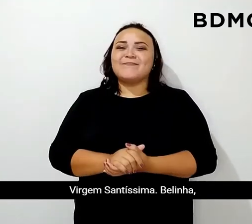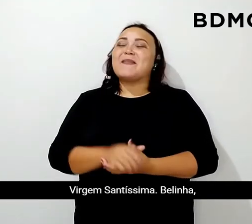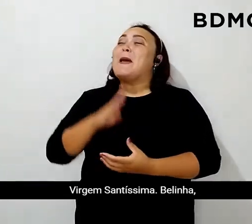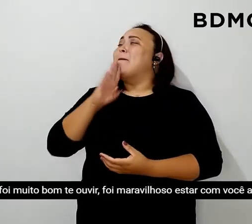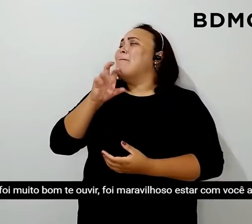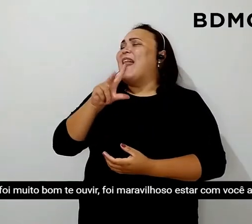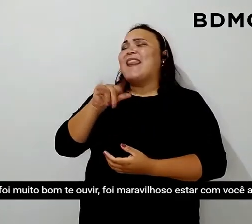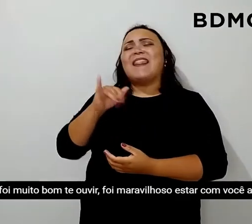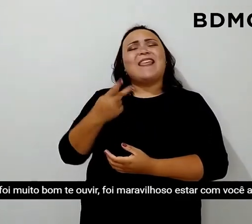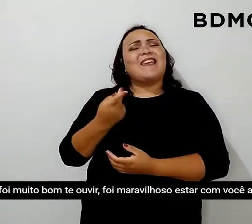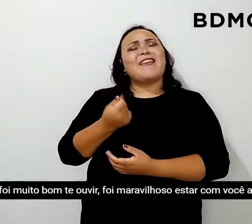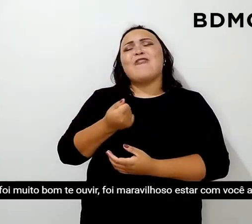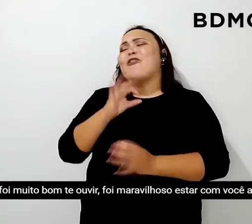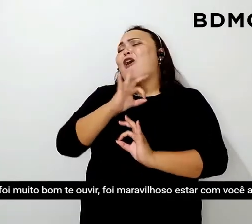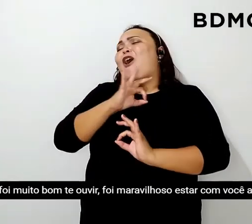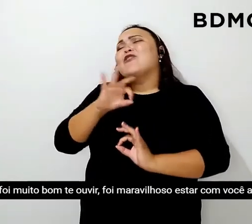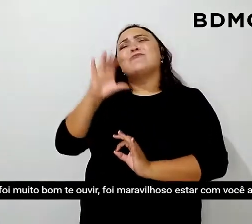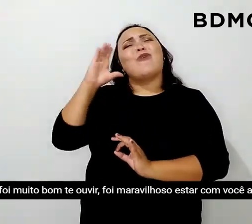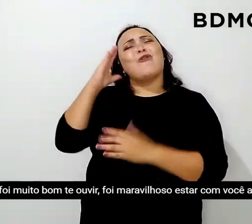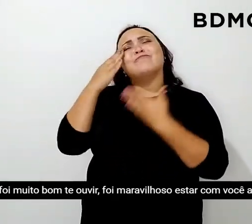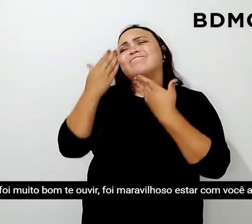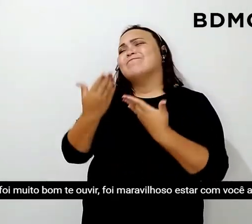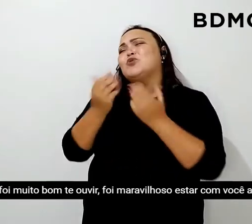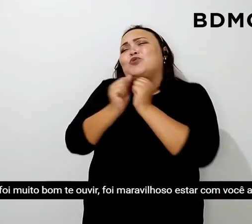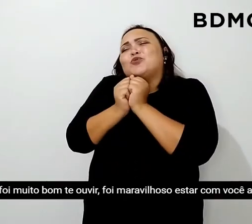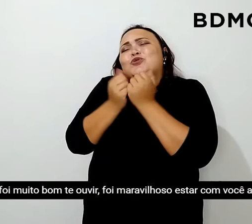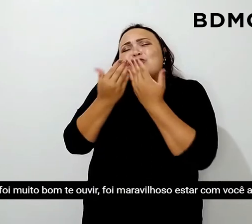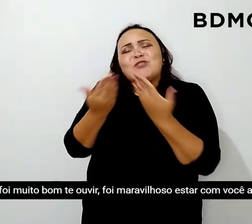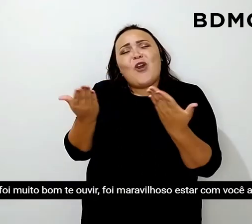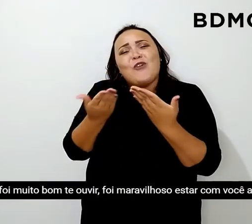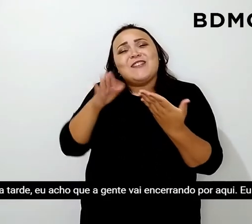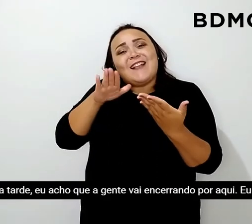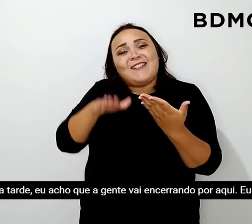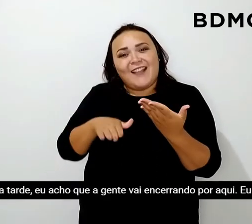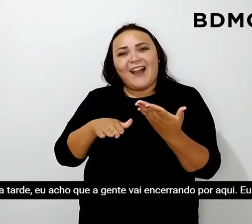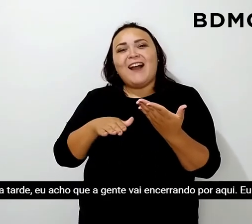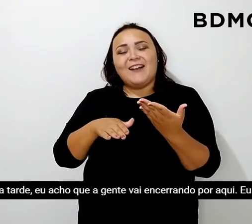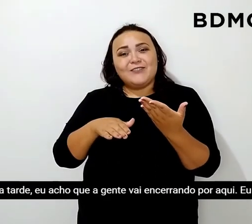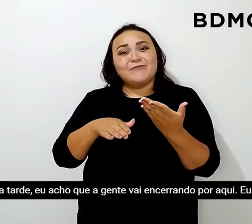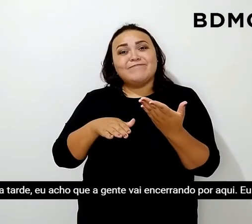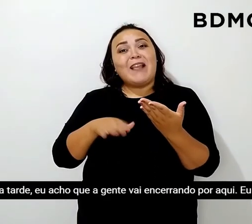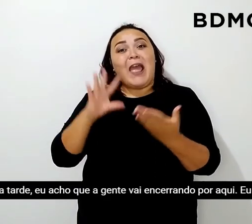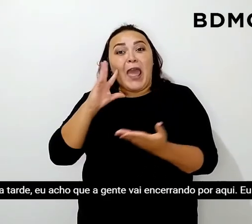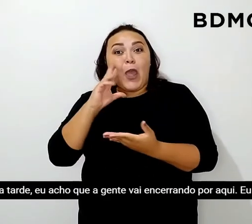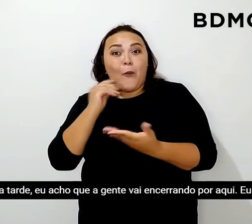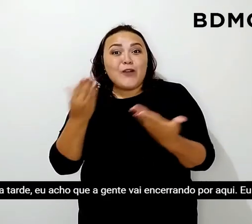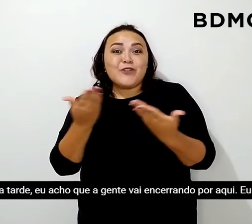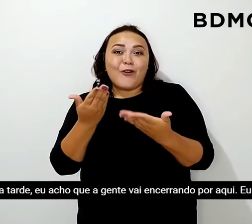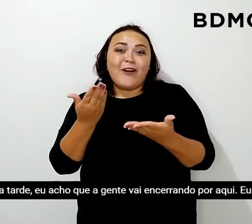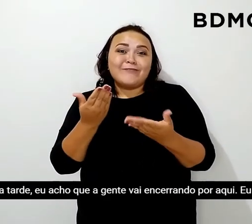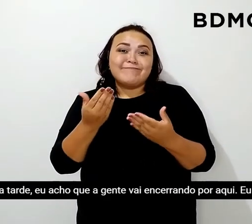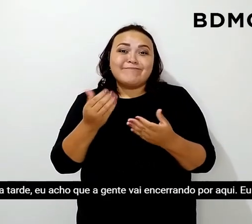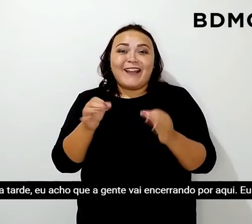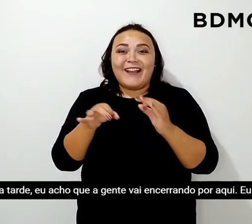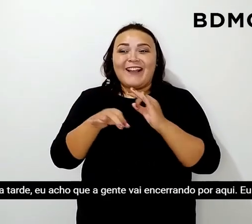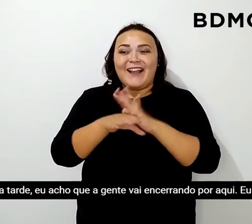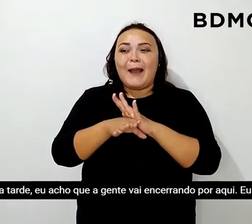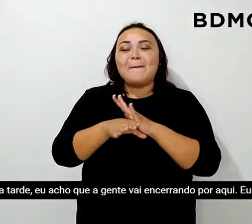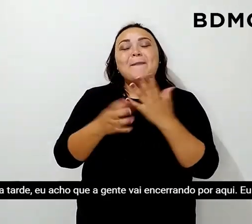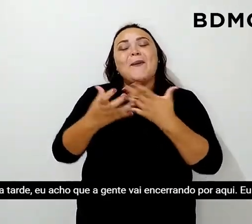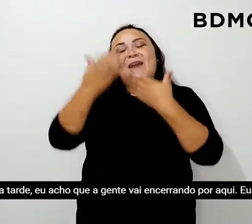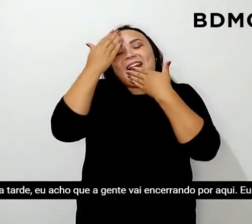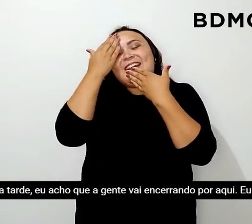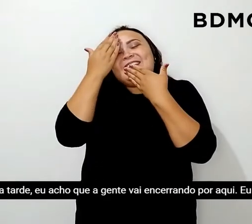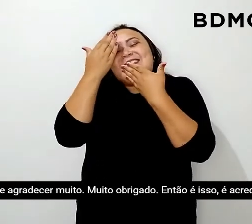Belinha, foi muito bom te ouvir, foi maravilhoso estar com você aqui essa tarde. Eu acho que a gente vai encerrando por aqui